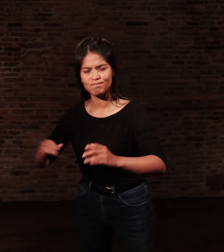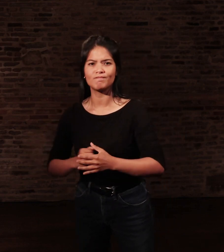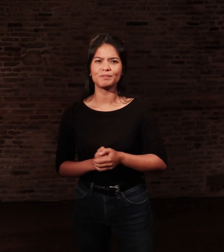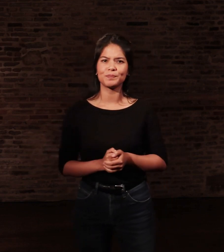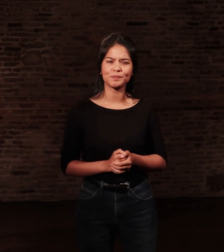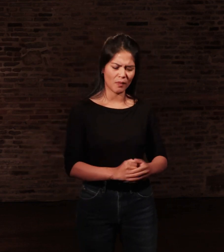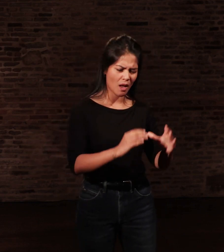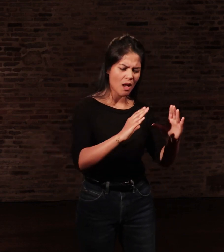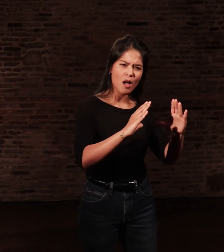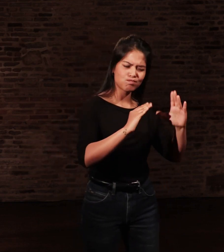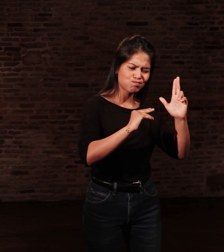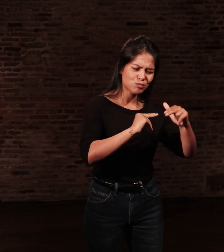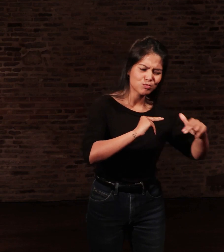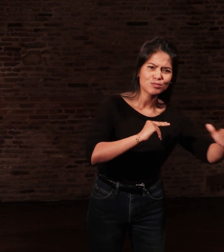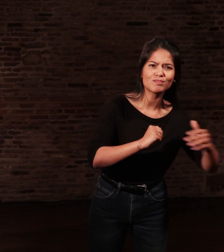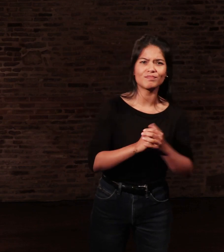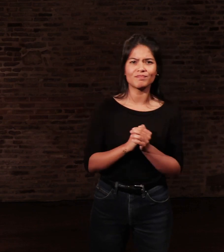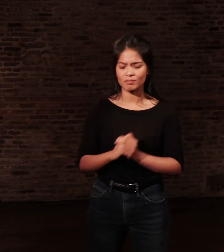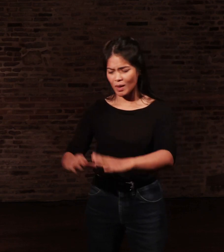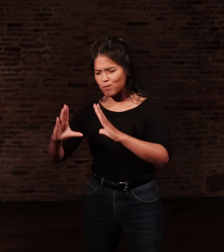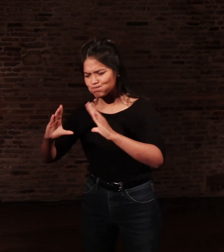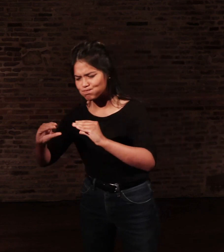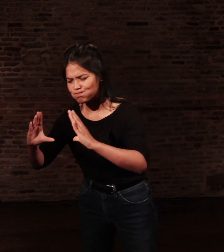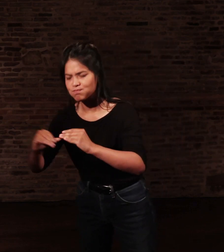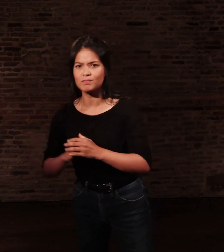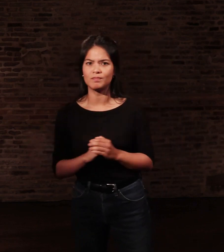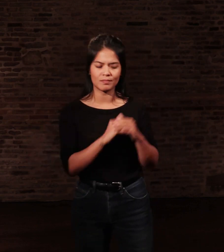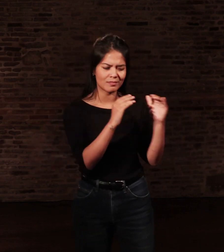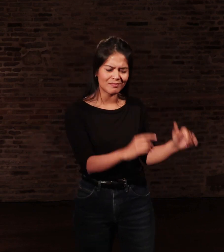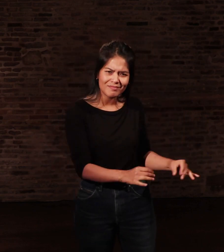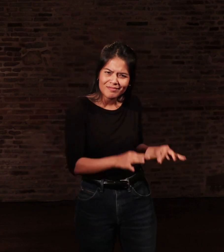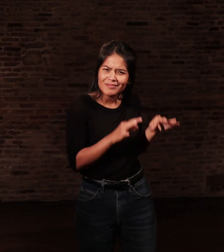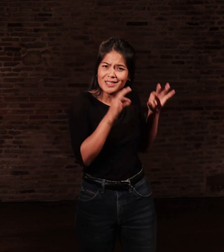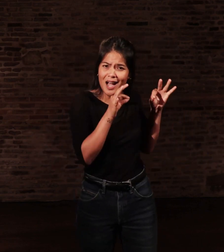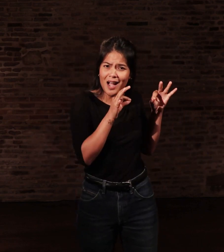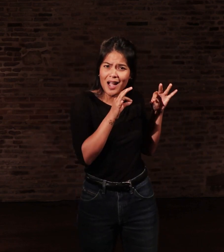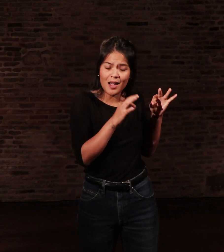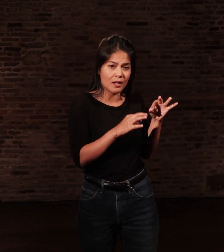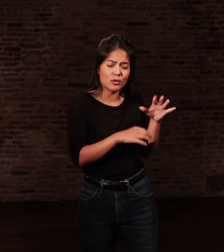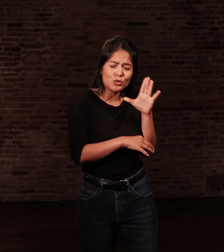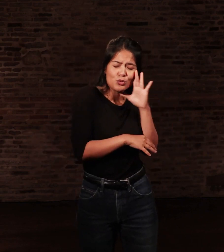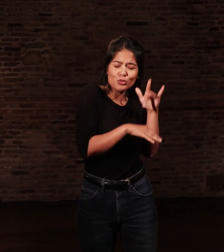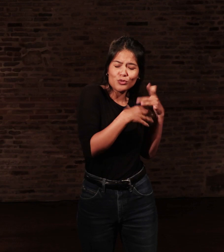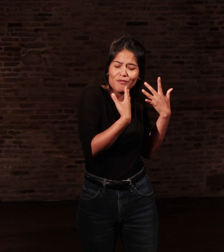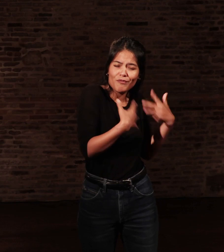un saumier, un matelas, les draps dans lesquels j'avais dormi, deux oreillers,